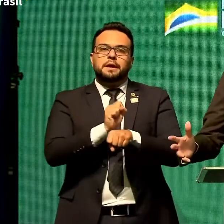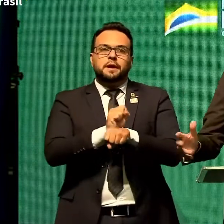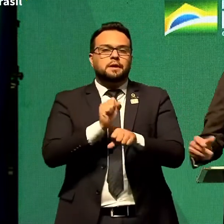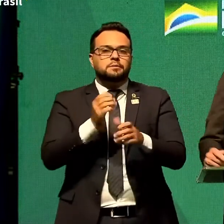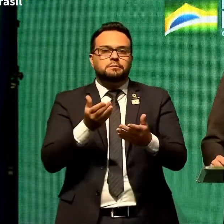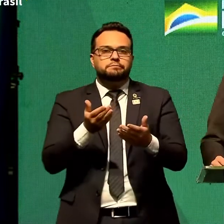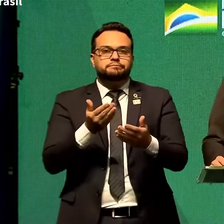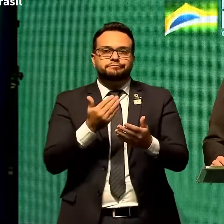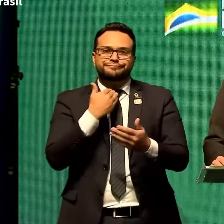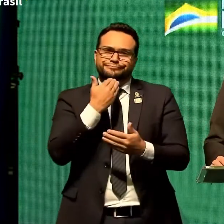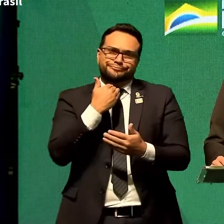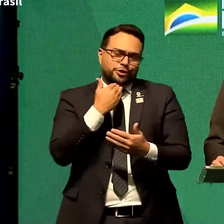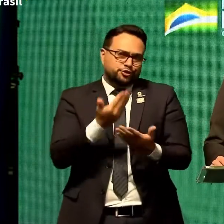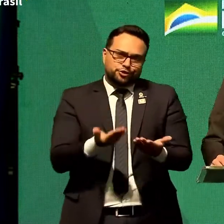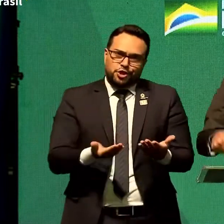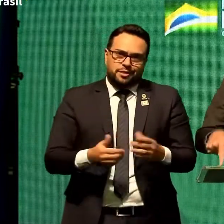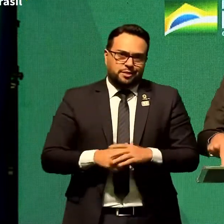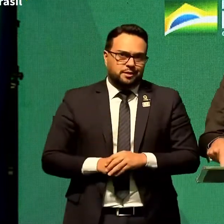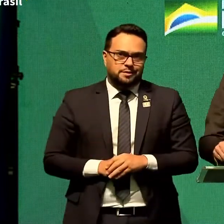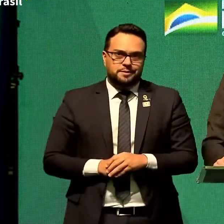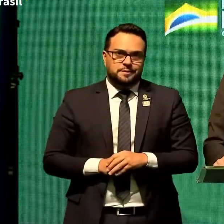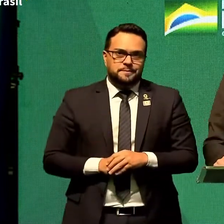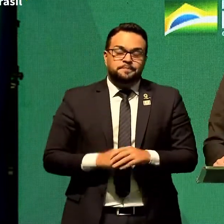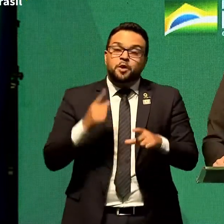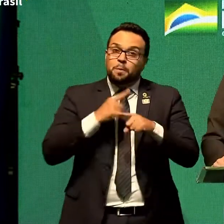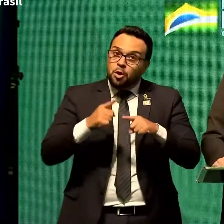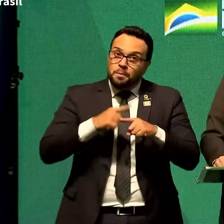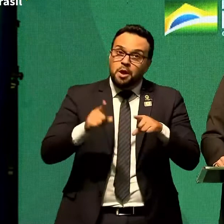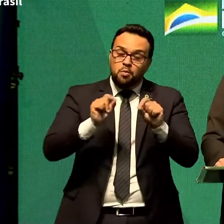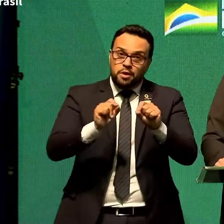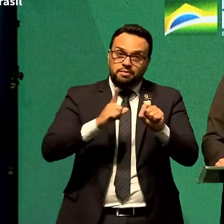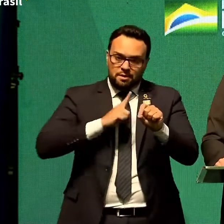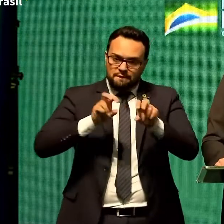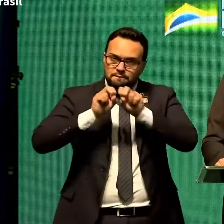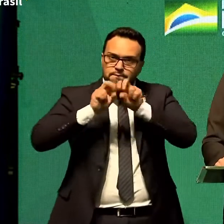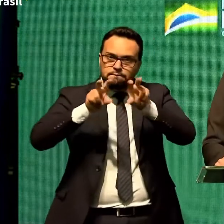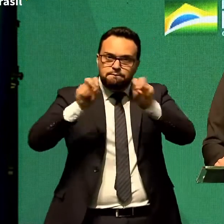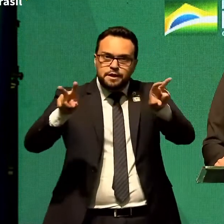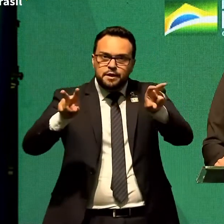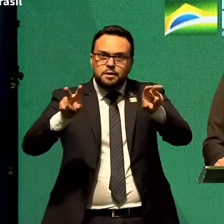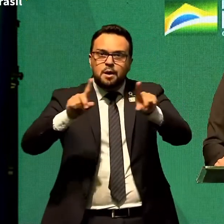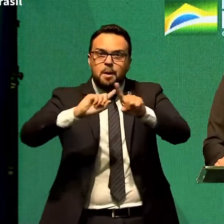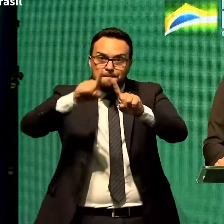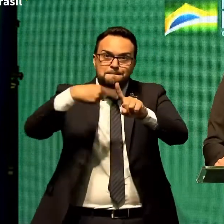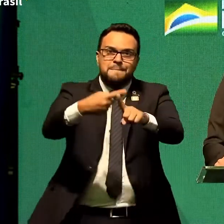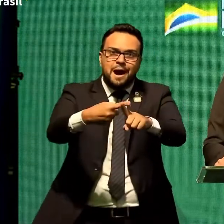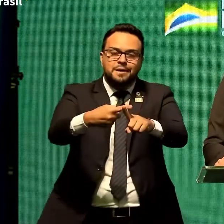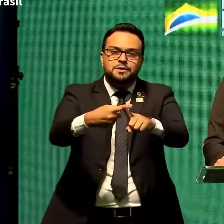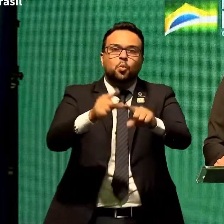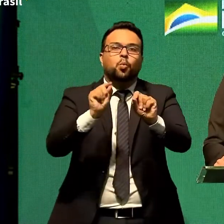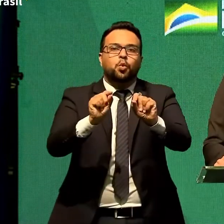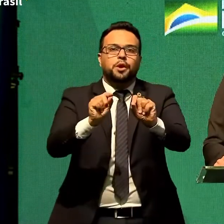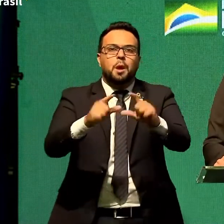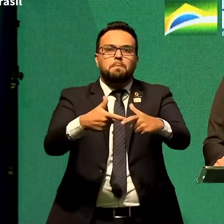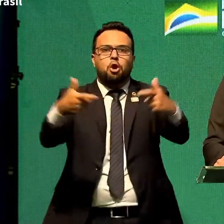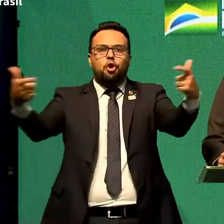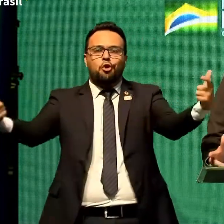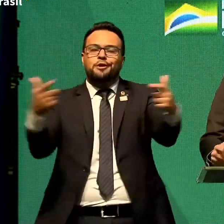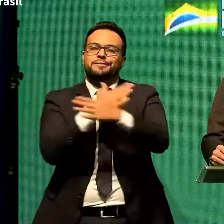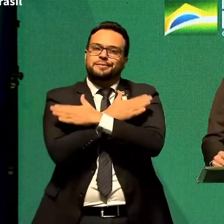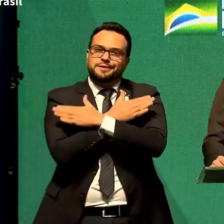o problema além desse do vírus teremos outro do desemprego que leva